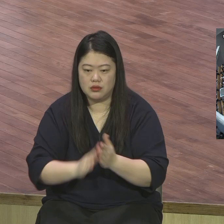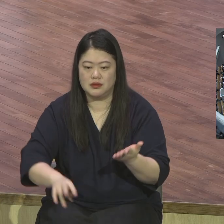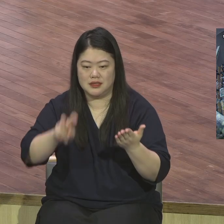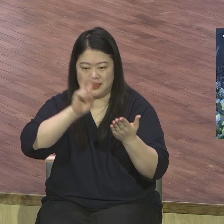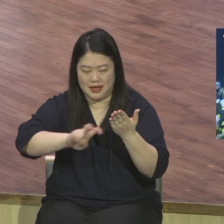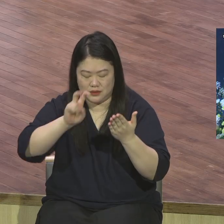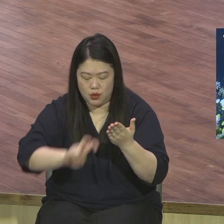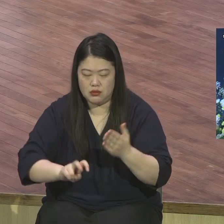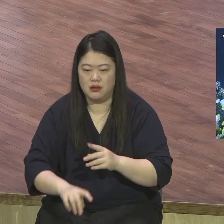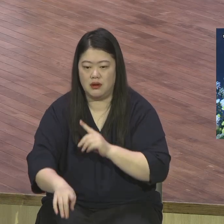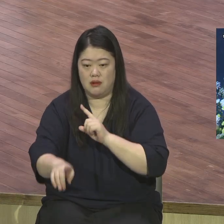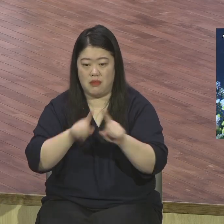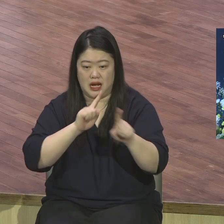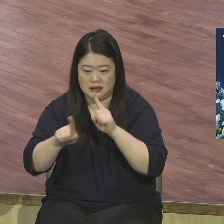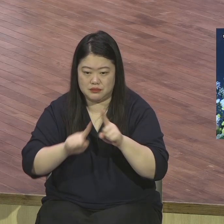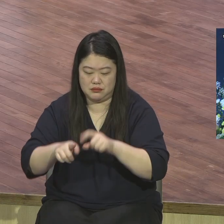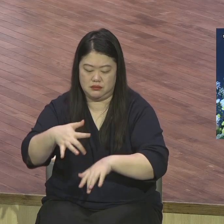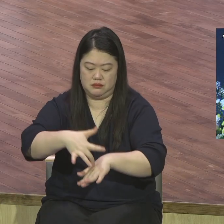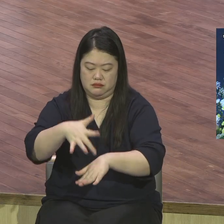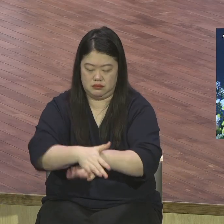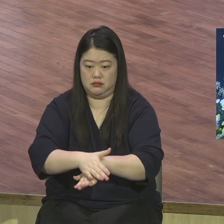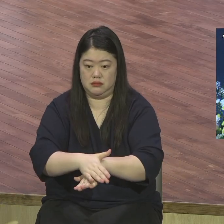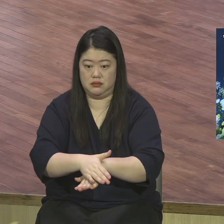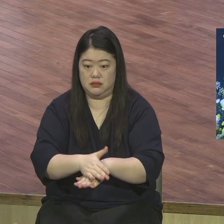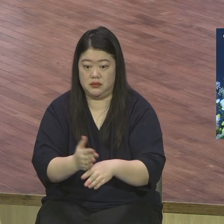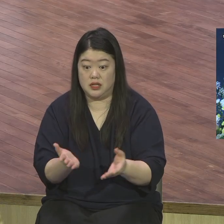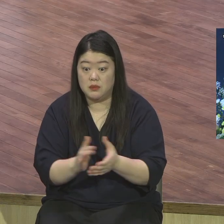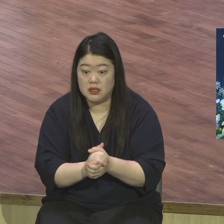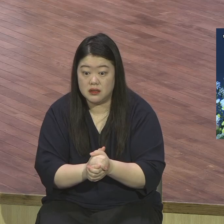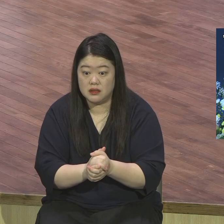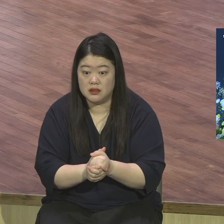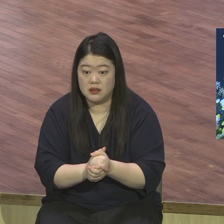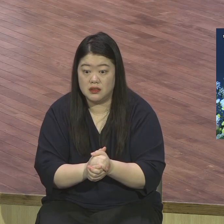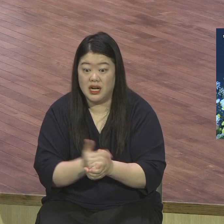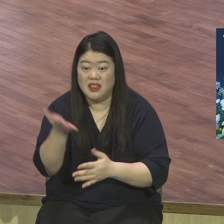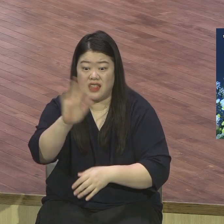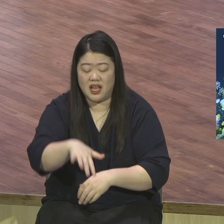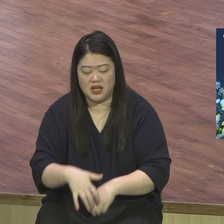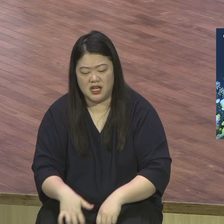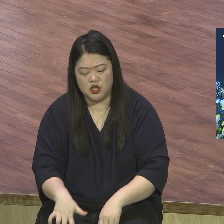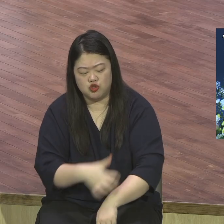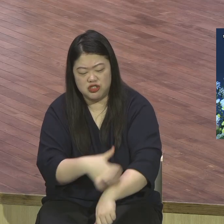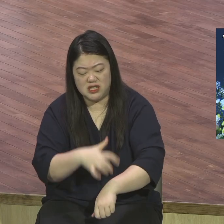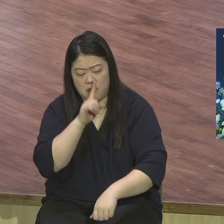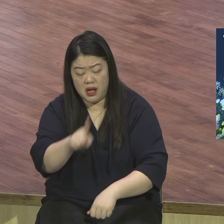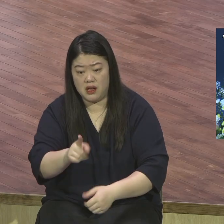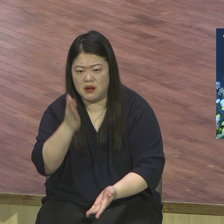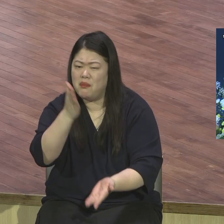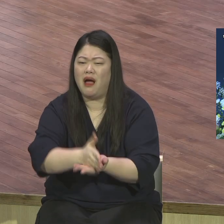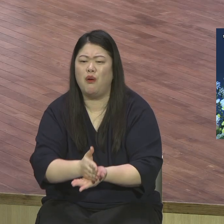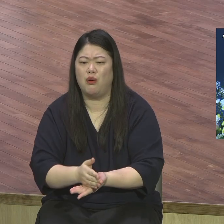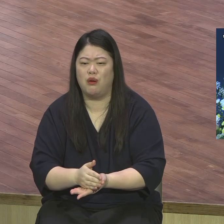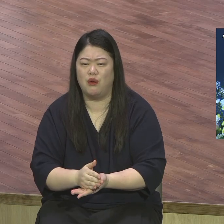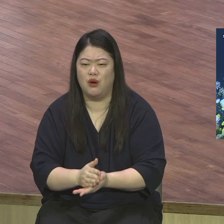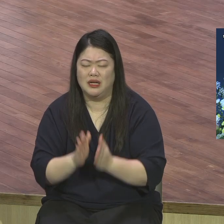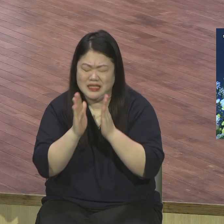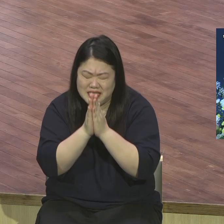여러분 코로나 때 힘들 때요 더더욱 이걸 세 가지 대해져야 돼요 우리 연계 모든 신도들